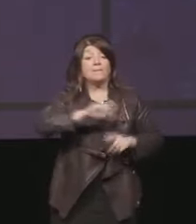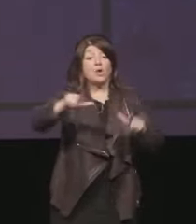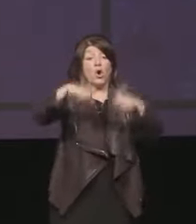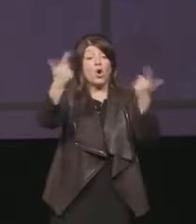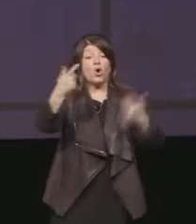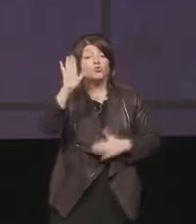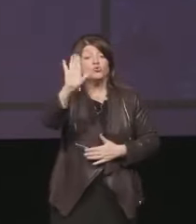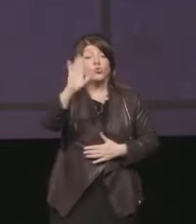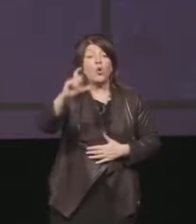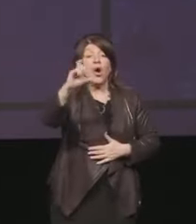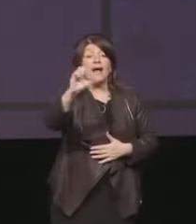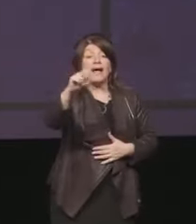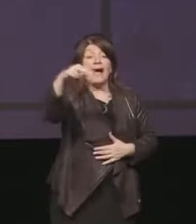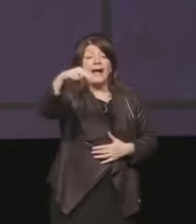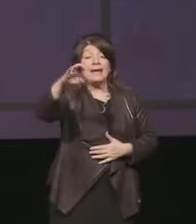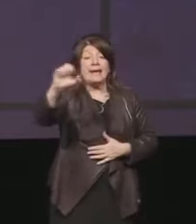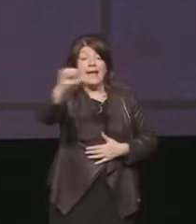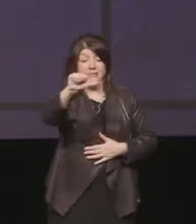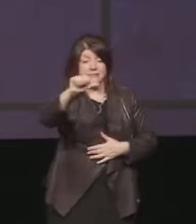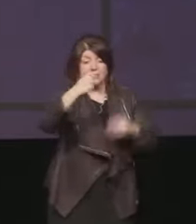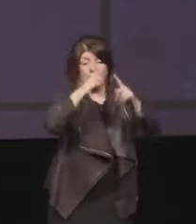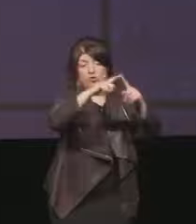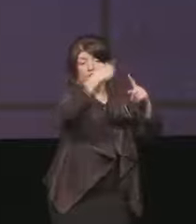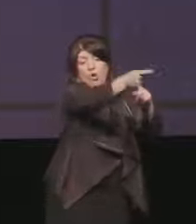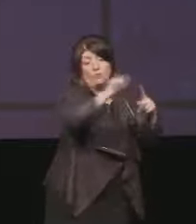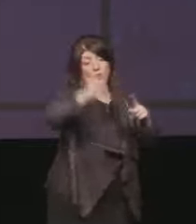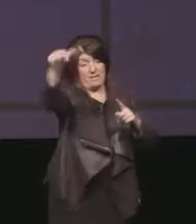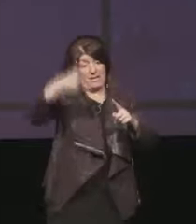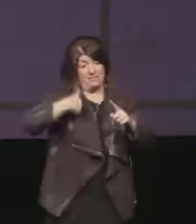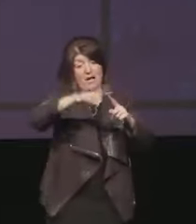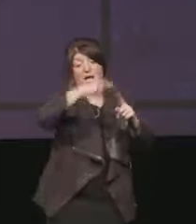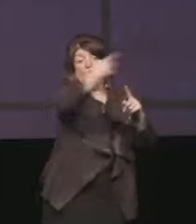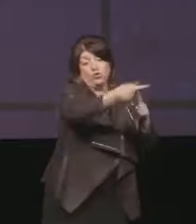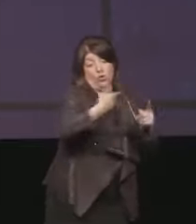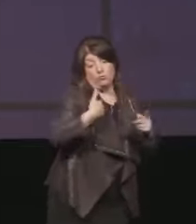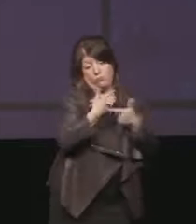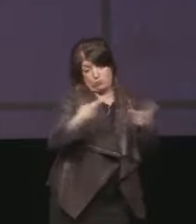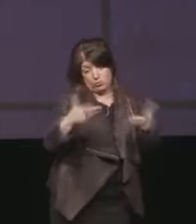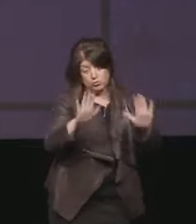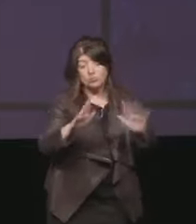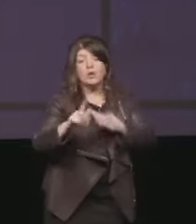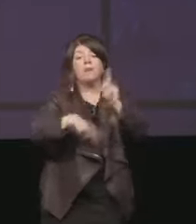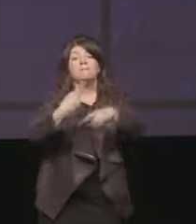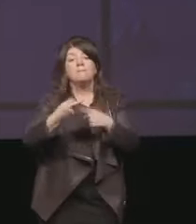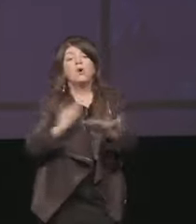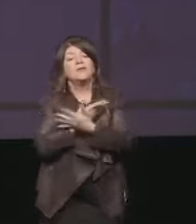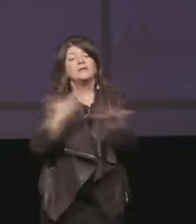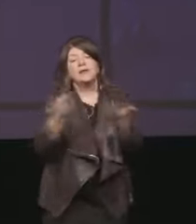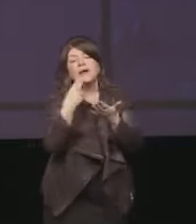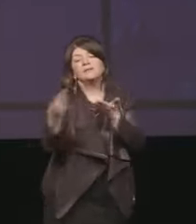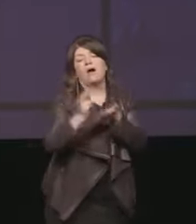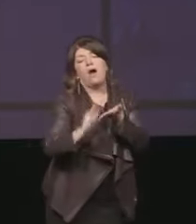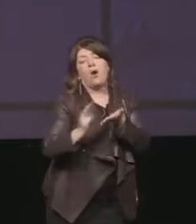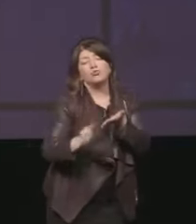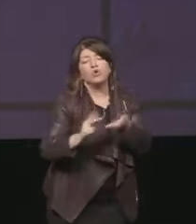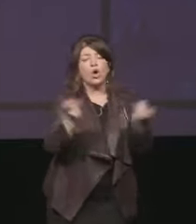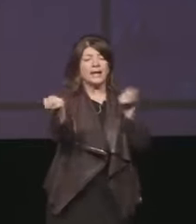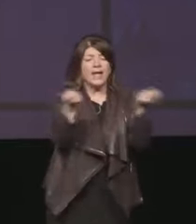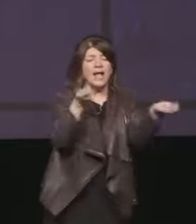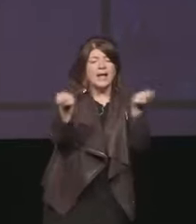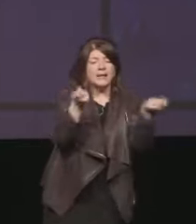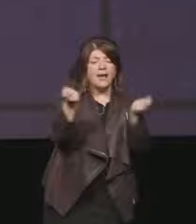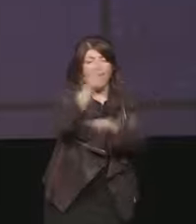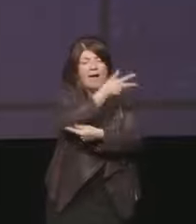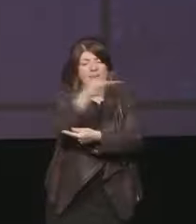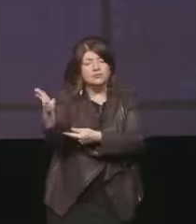come dire in qualche modo noi ce ne avvantaggiamo ma invitiamo anche dei grandi autori dei grandi registi ecco qualche giorno